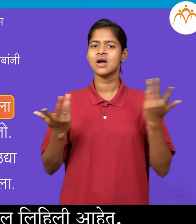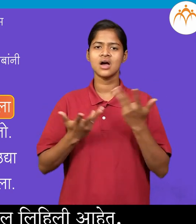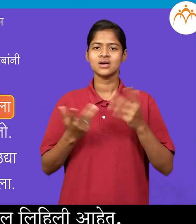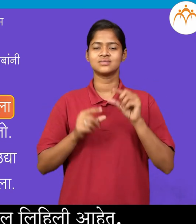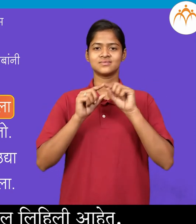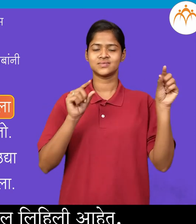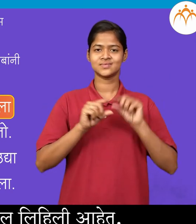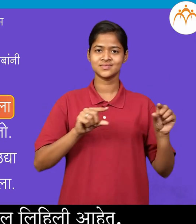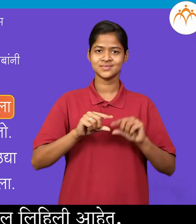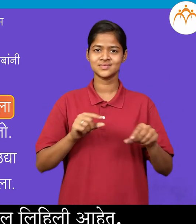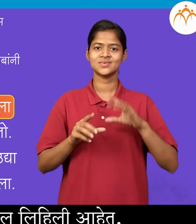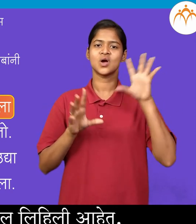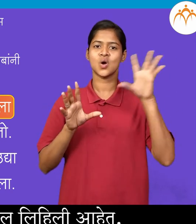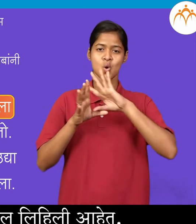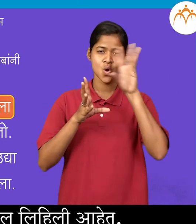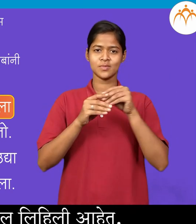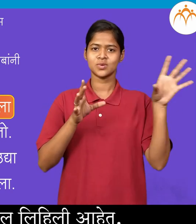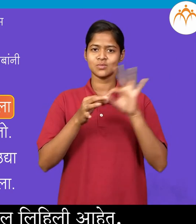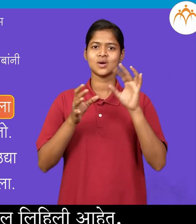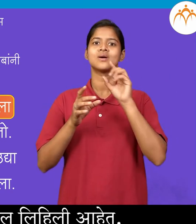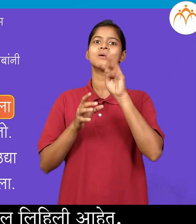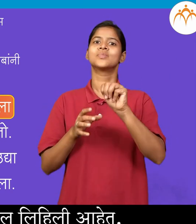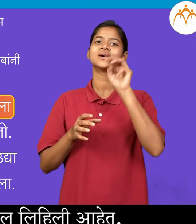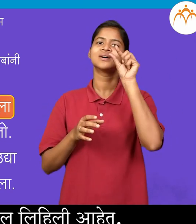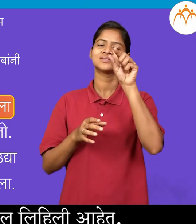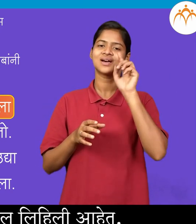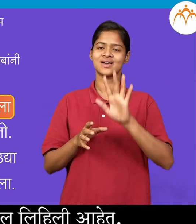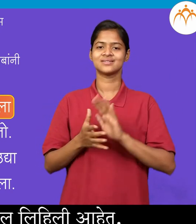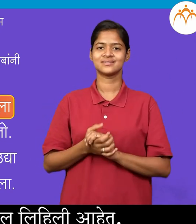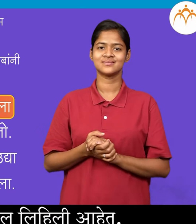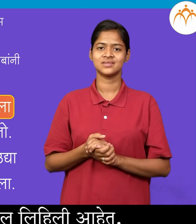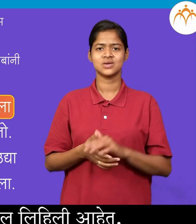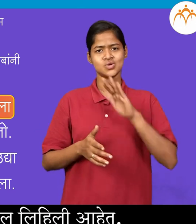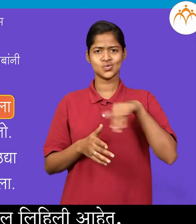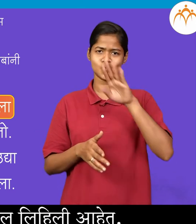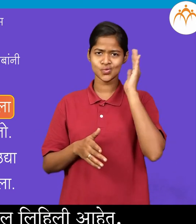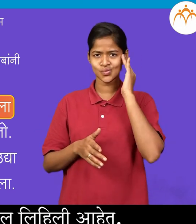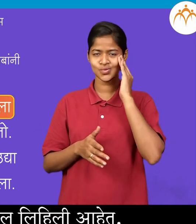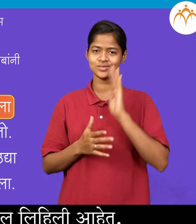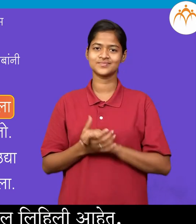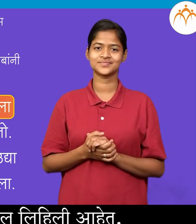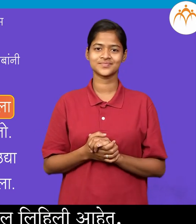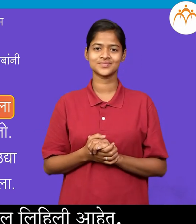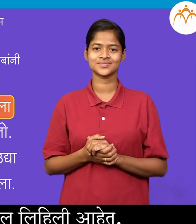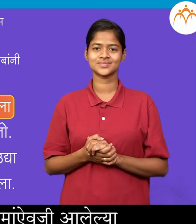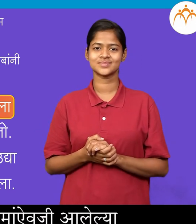सगडी वाक्य मंदार बद्दल लेली आहित ऐ अपले आला महिती है तो